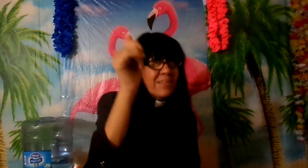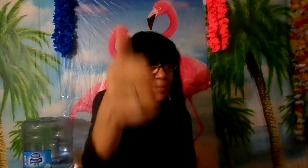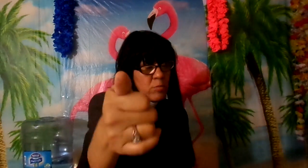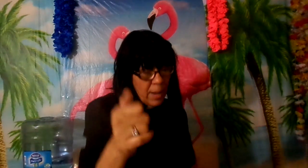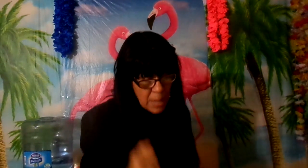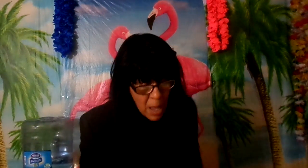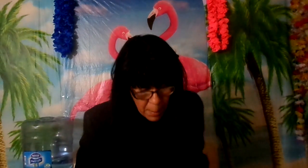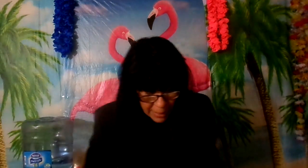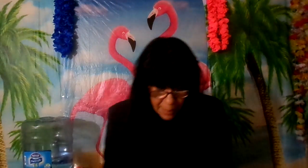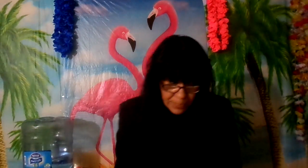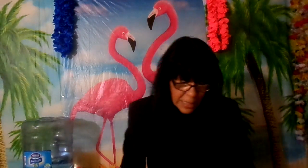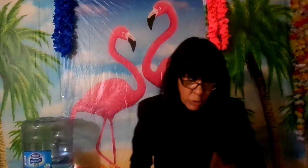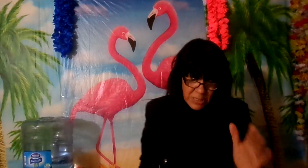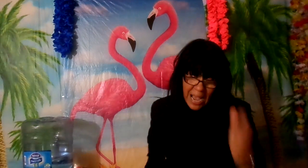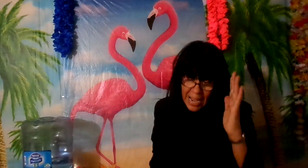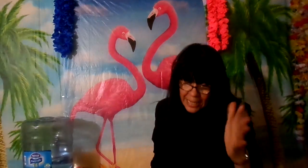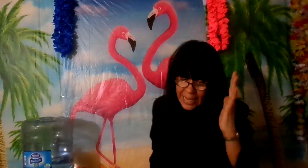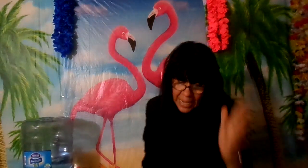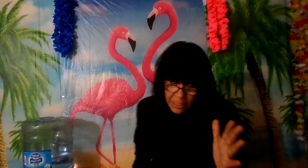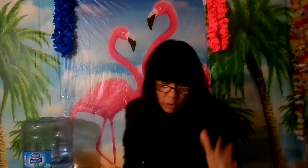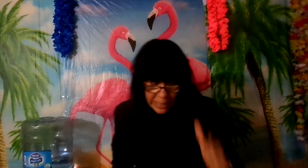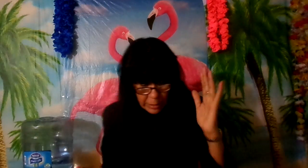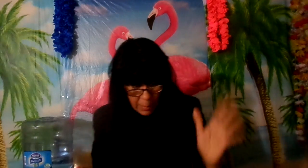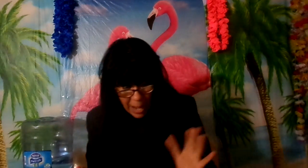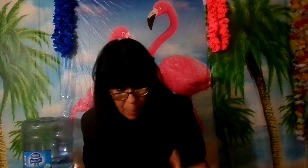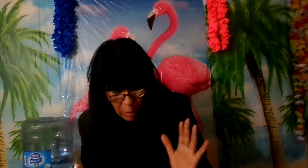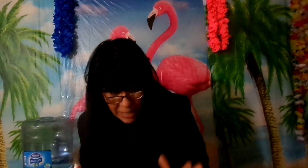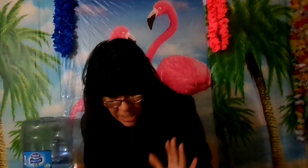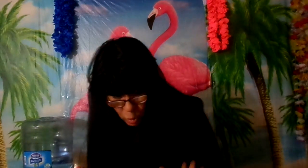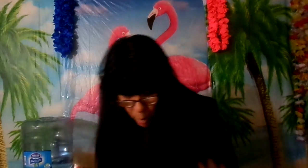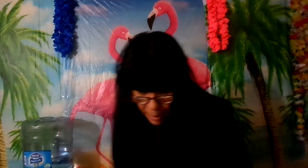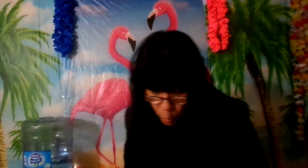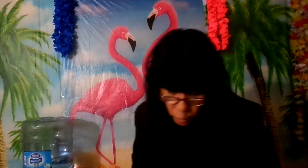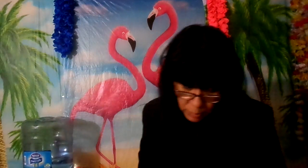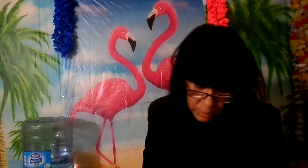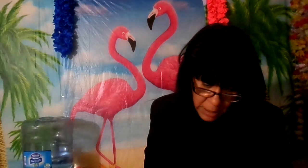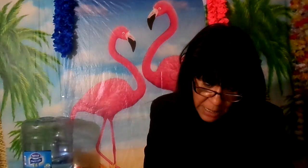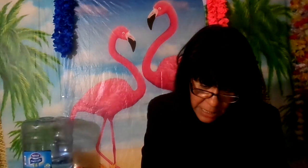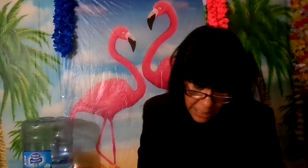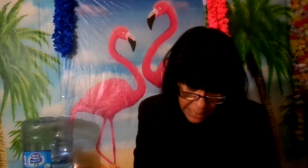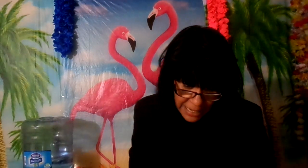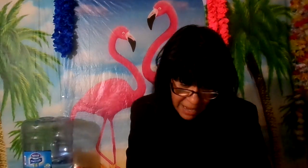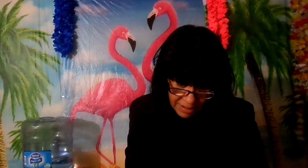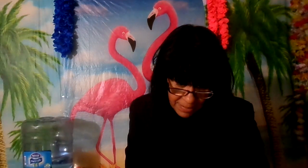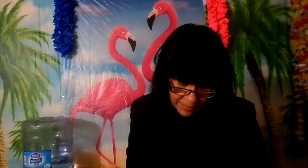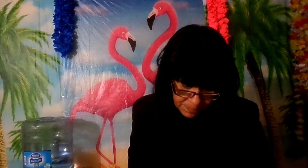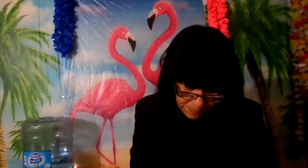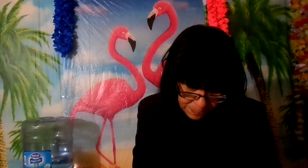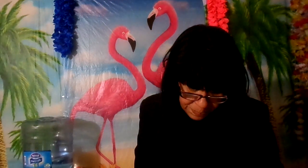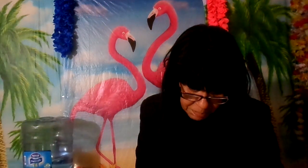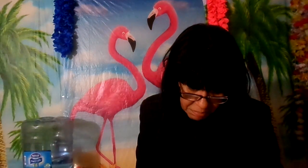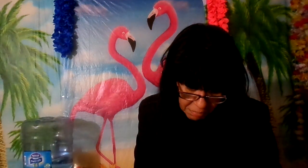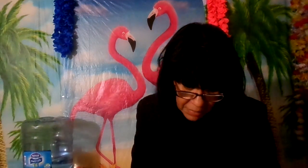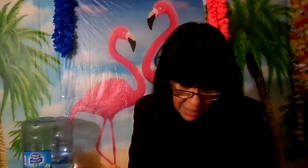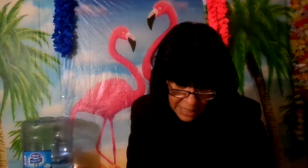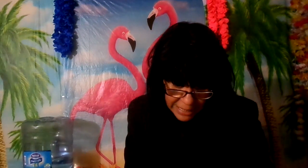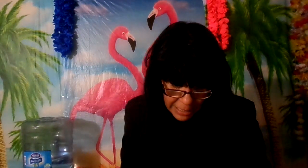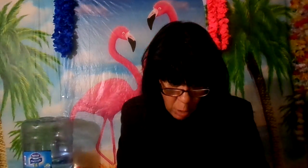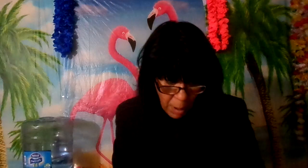hasta bruja ¿verdad? entonces ángeles caídos que te vas a Apocalipsis 9.1 en la Biblia y lo vamos